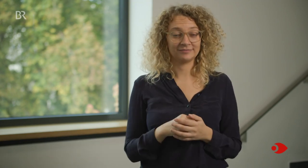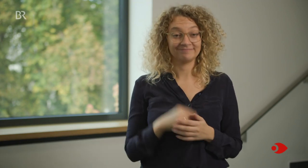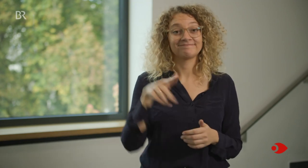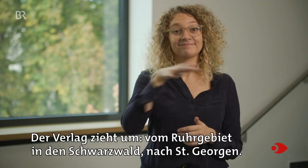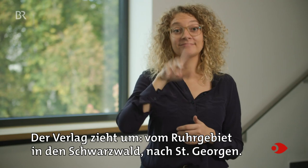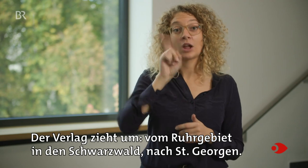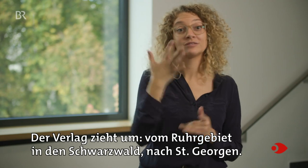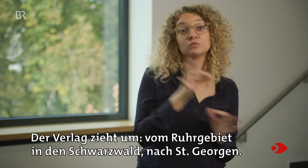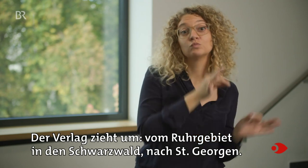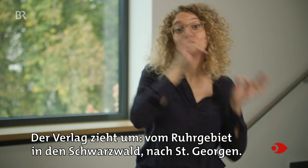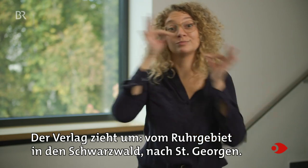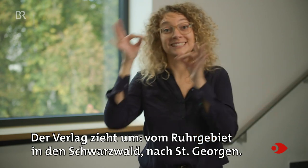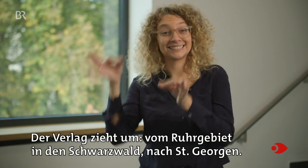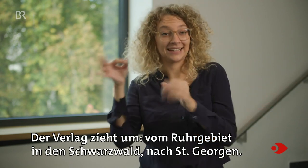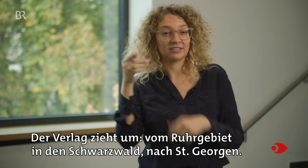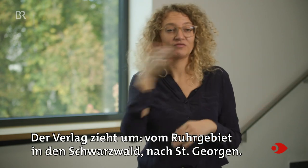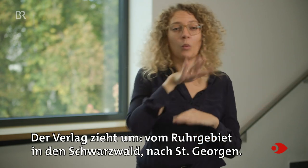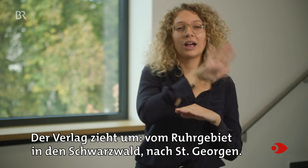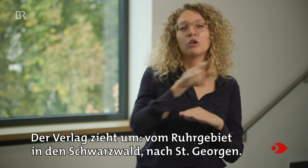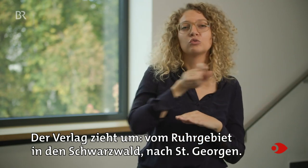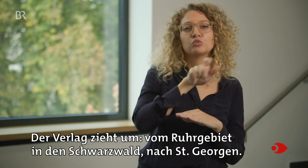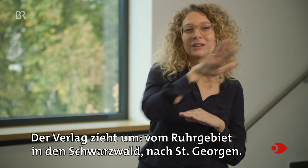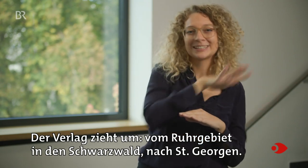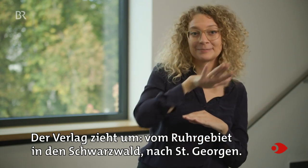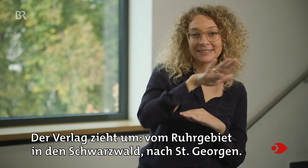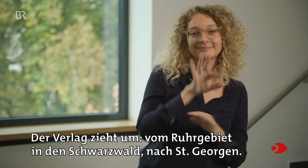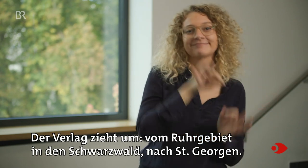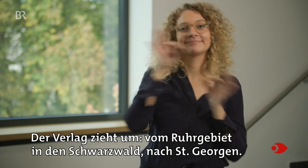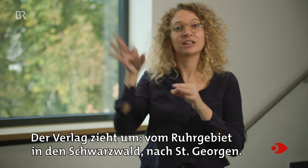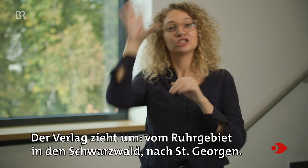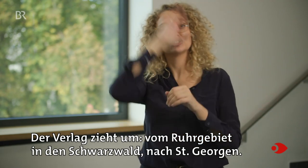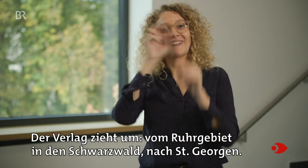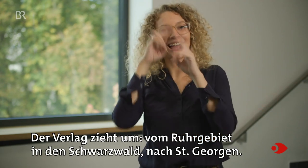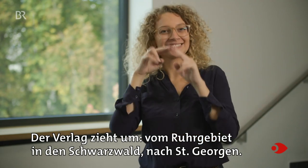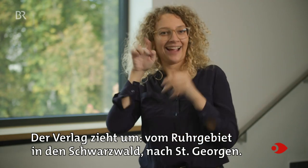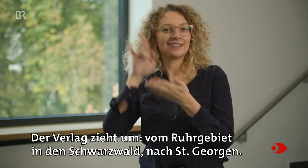Der Verlag zieht um vom Ruhrgebiet in den Schwarzwald nach St. Georgen.